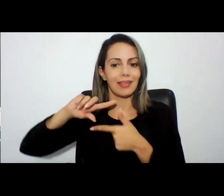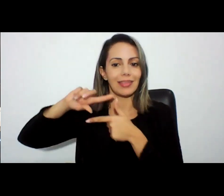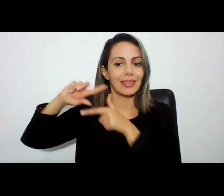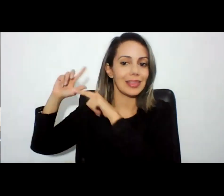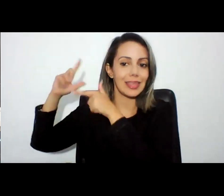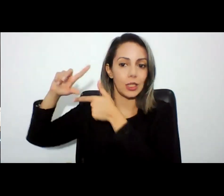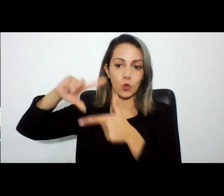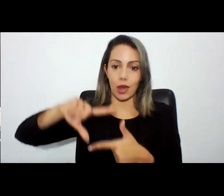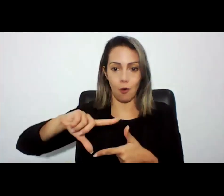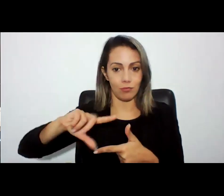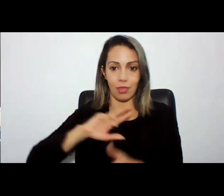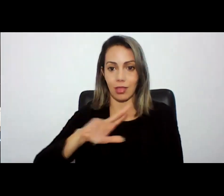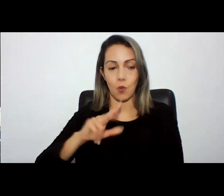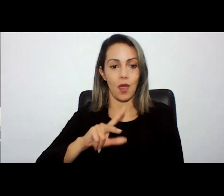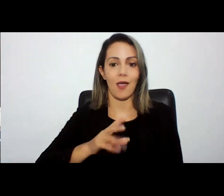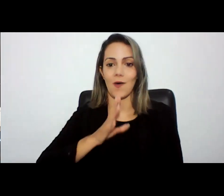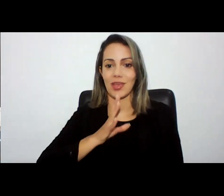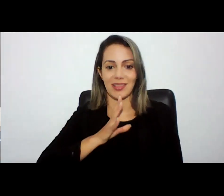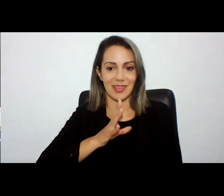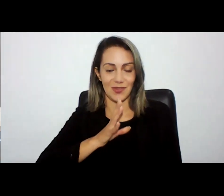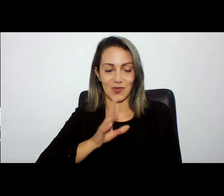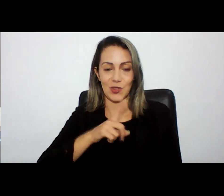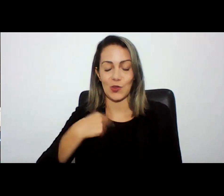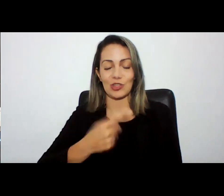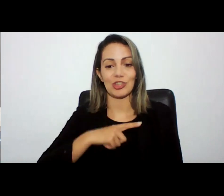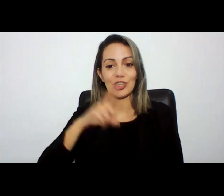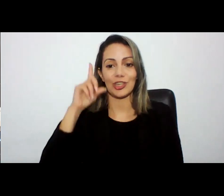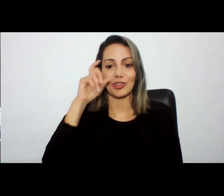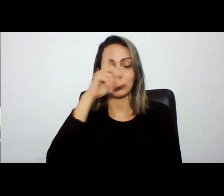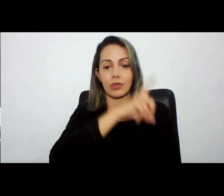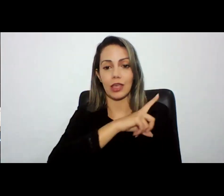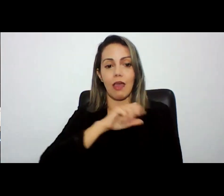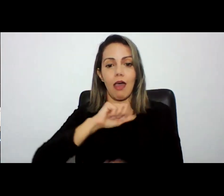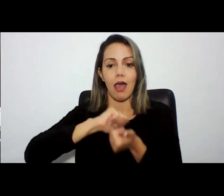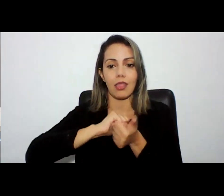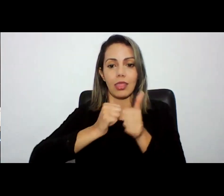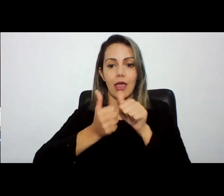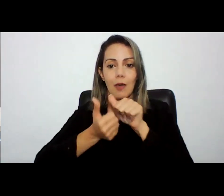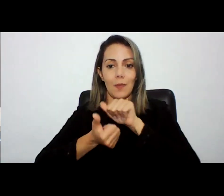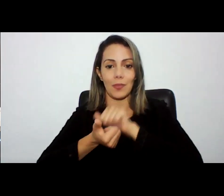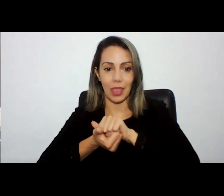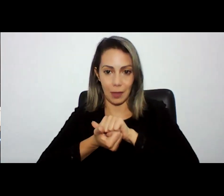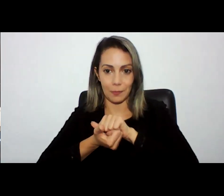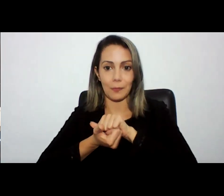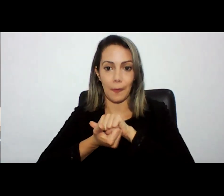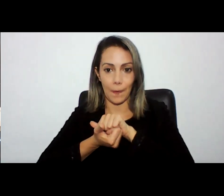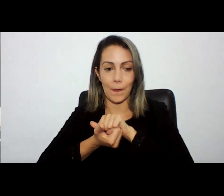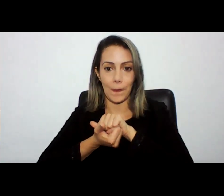conhecidos não sendo conhecidos a gente tinha uma dificuldade de adequá-los de encaixá-los em algum